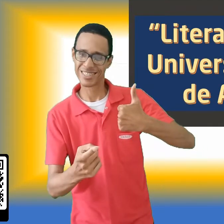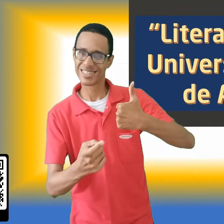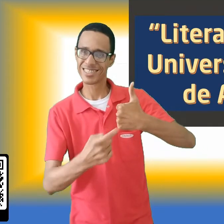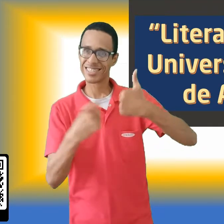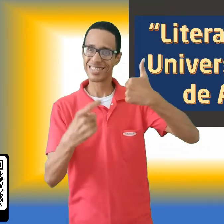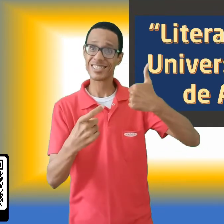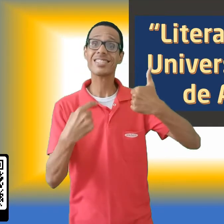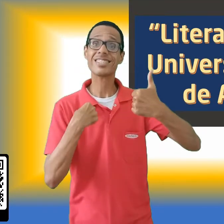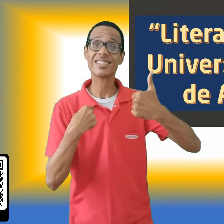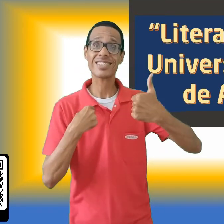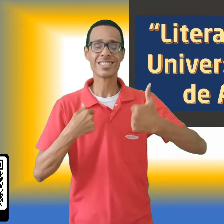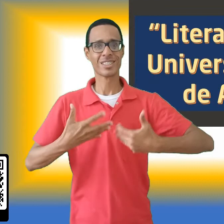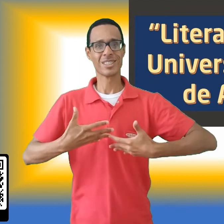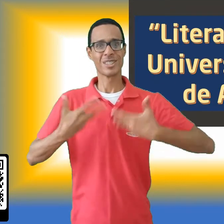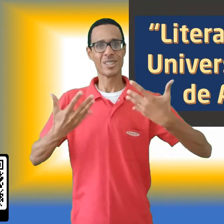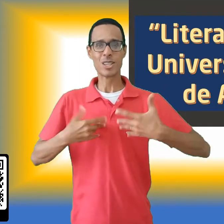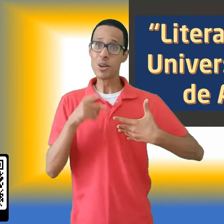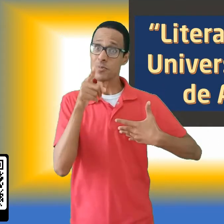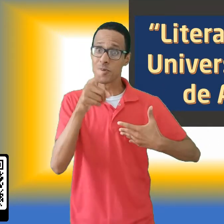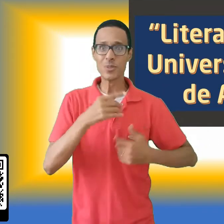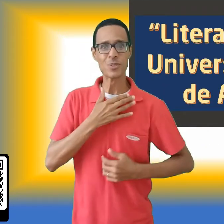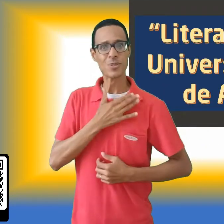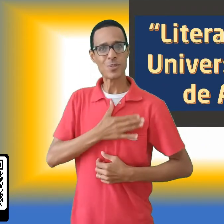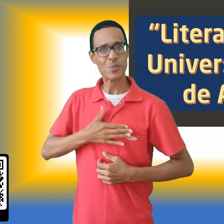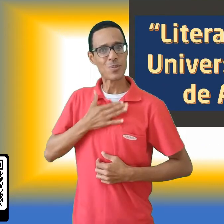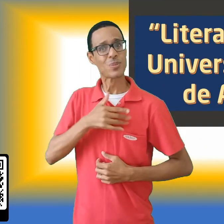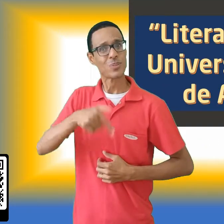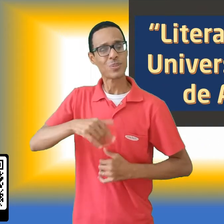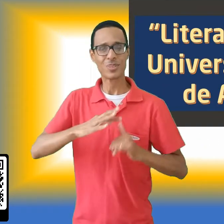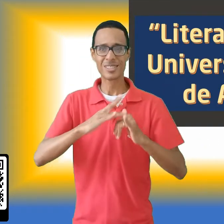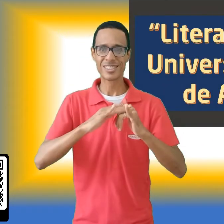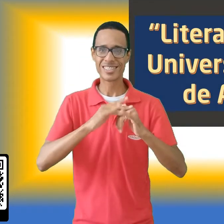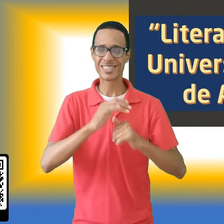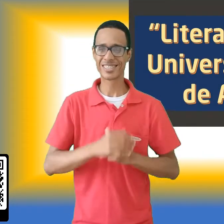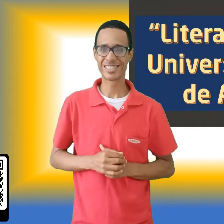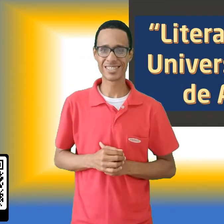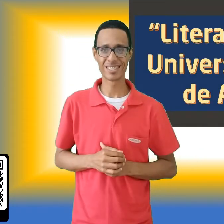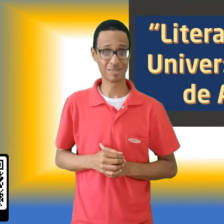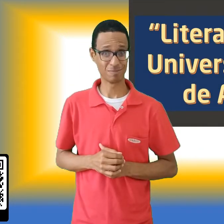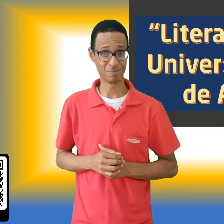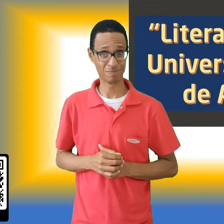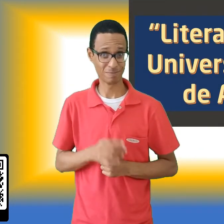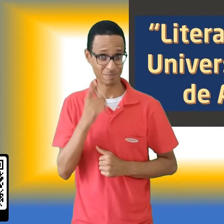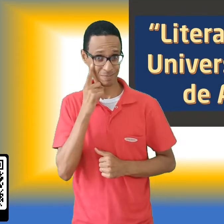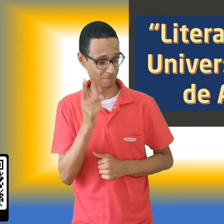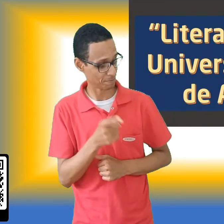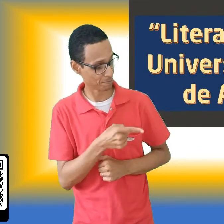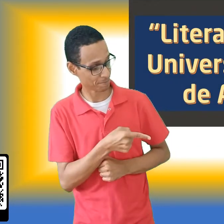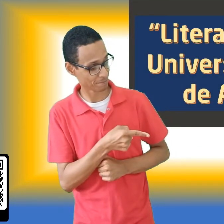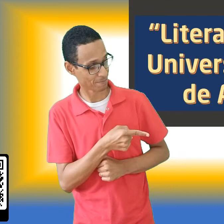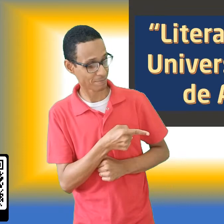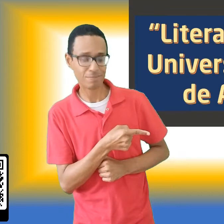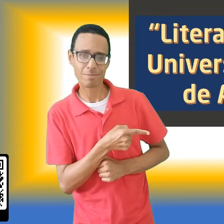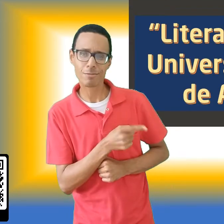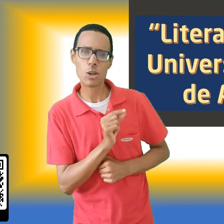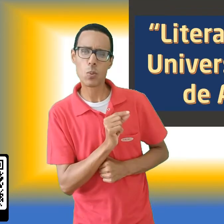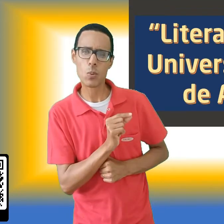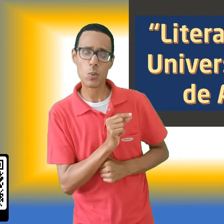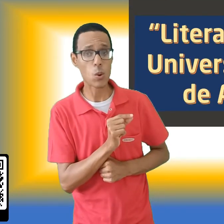já clique no joinha para eu saber que você está gostando do conteúdo do canal. Clique nessa bandeirinha aqui no